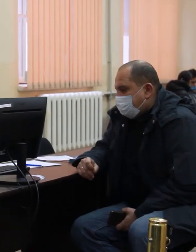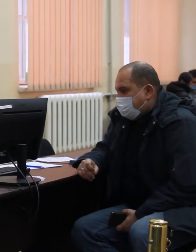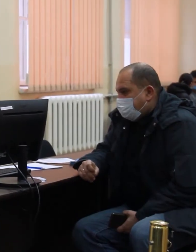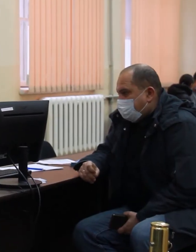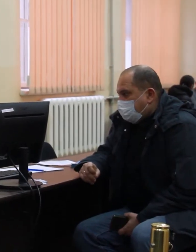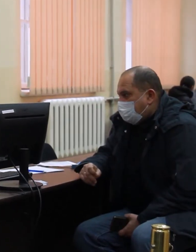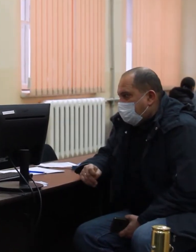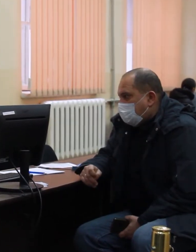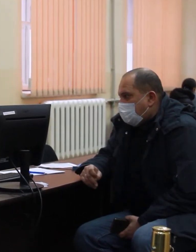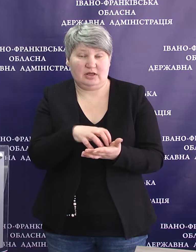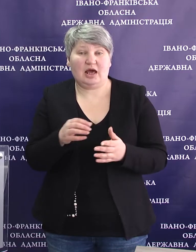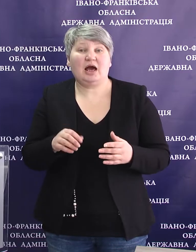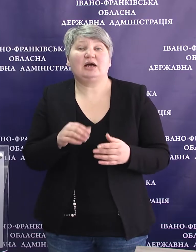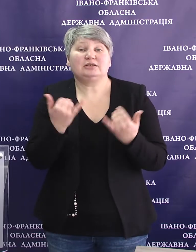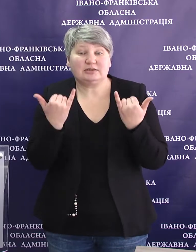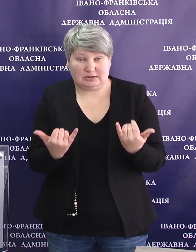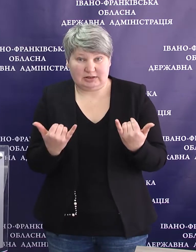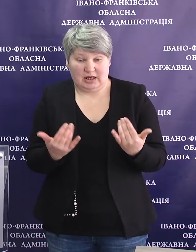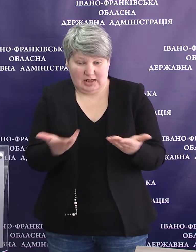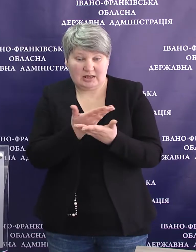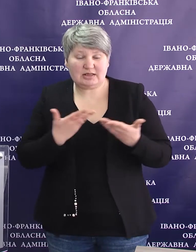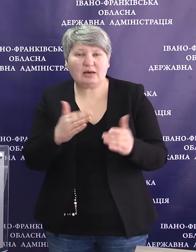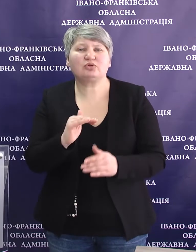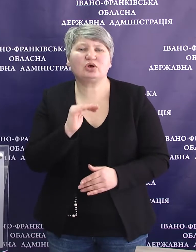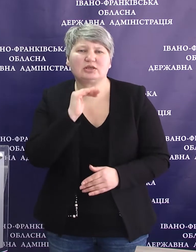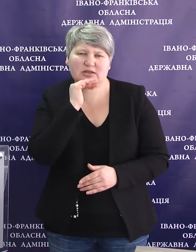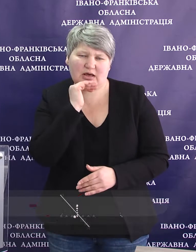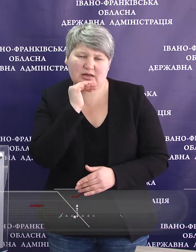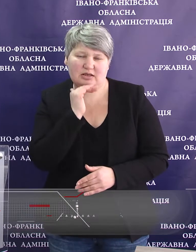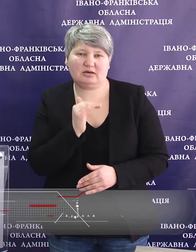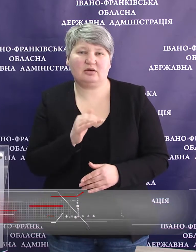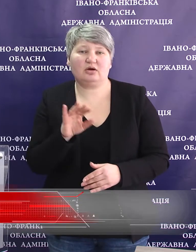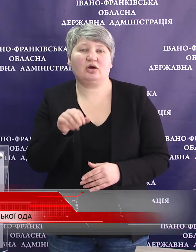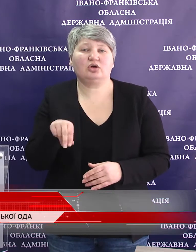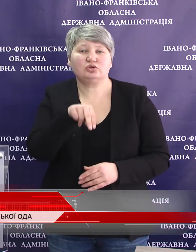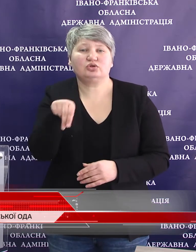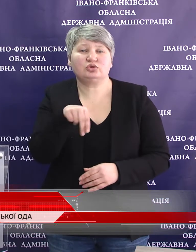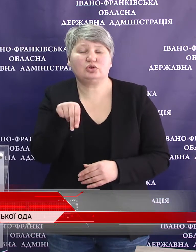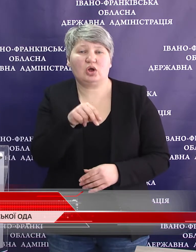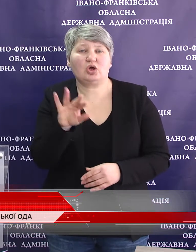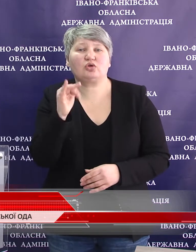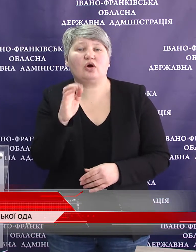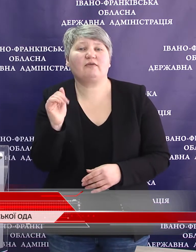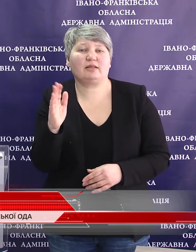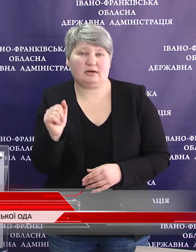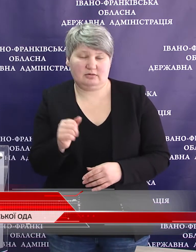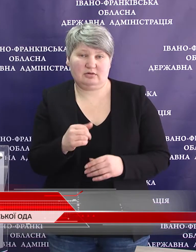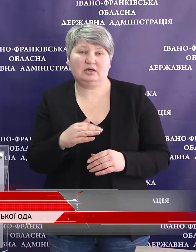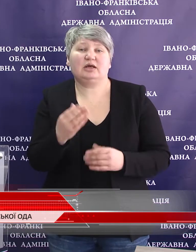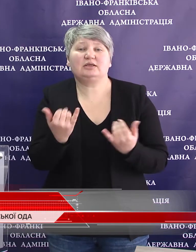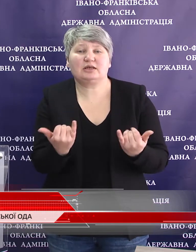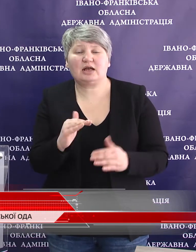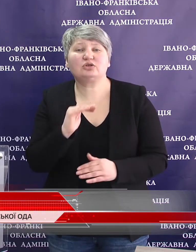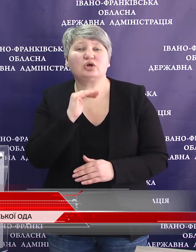додаткової дози йоду. Зараз нам достатньо споживання йодованої солі, зараз нам достатньо